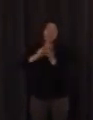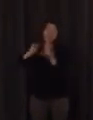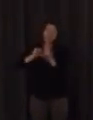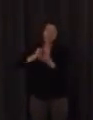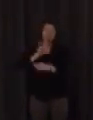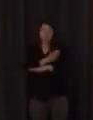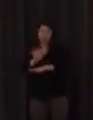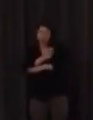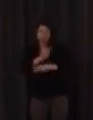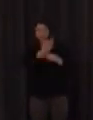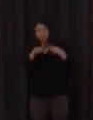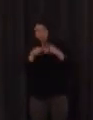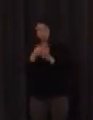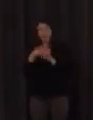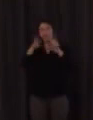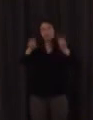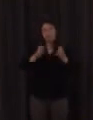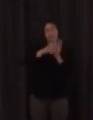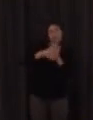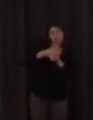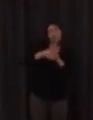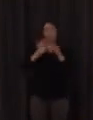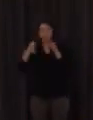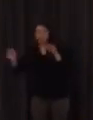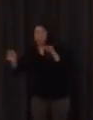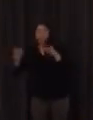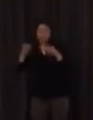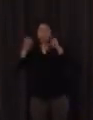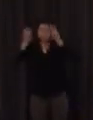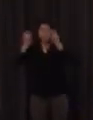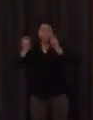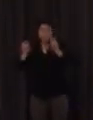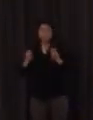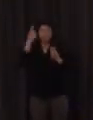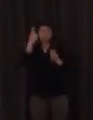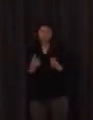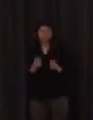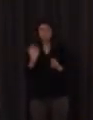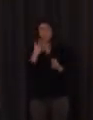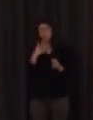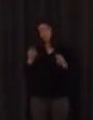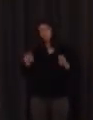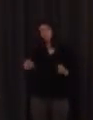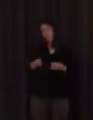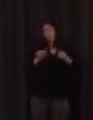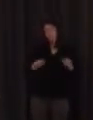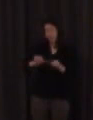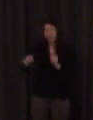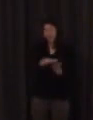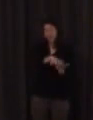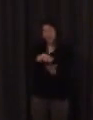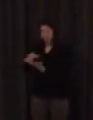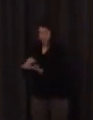de morfología de sintaxis lo que sea de cómo de los de los distintas modalidades textuales en lengua de signos